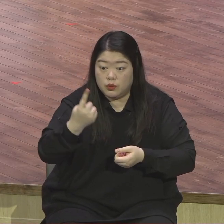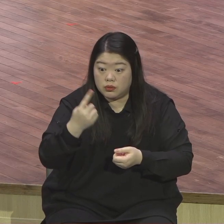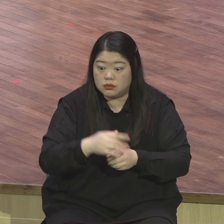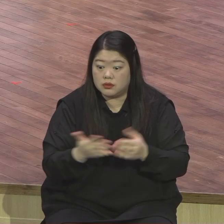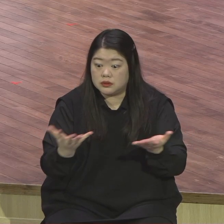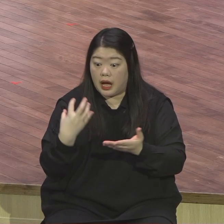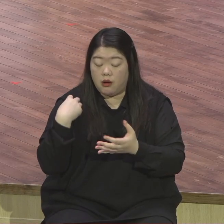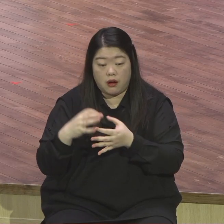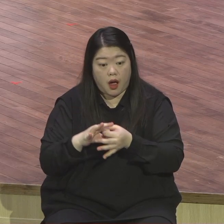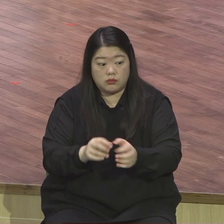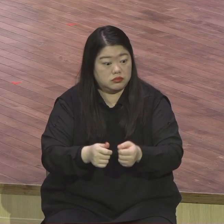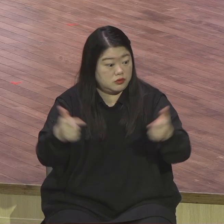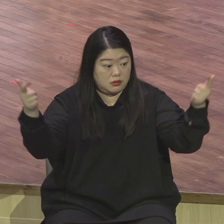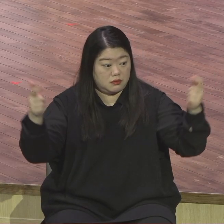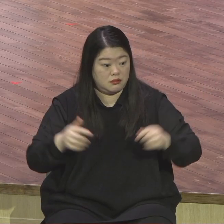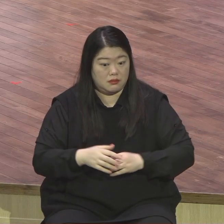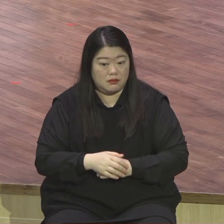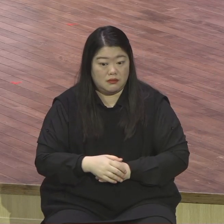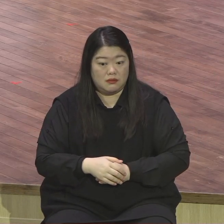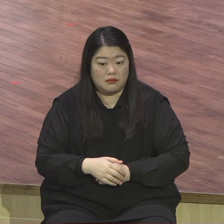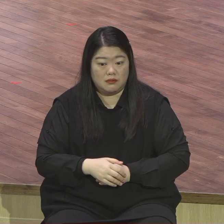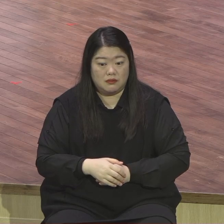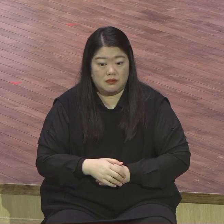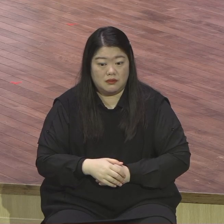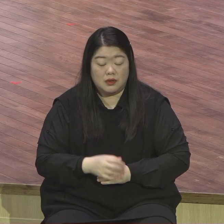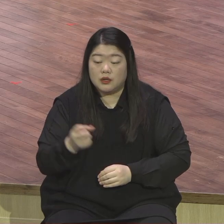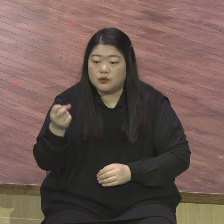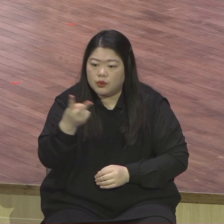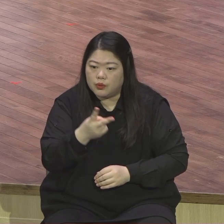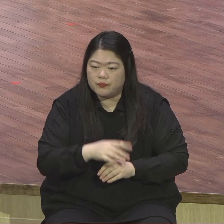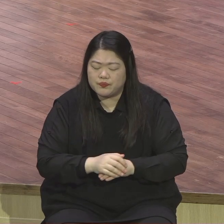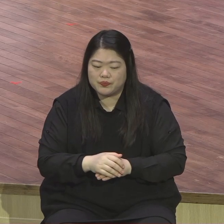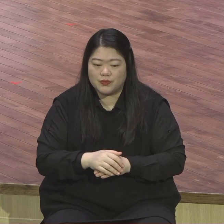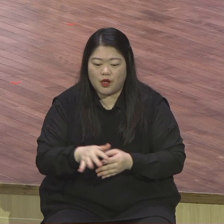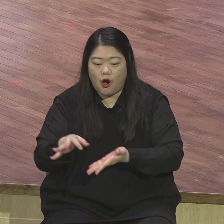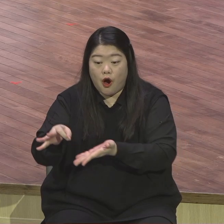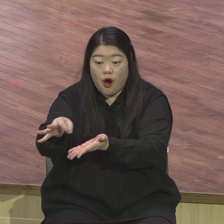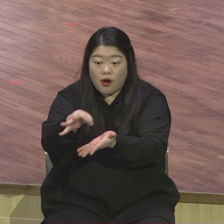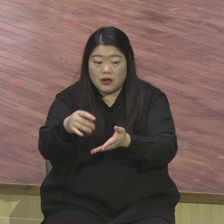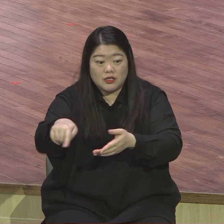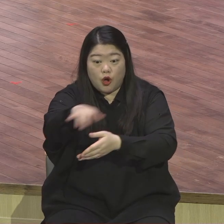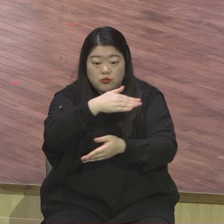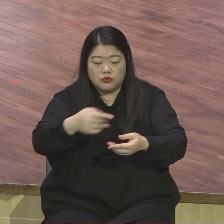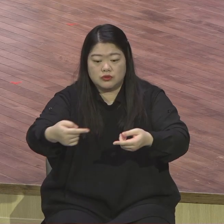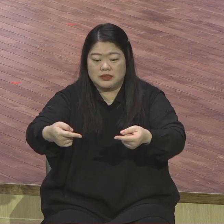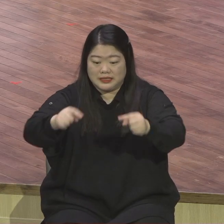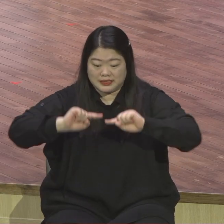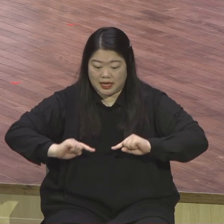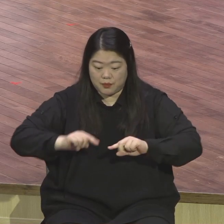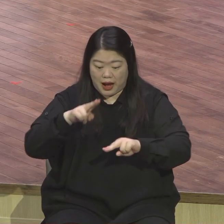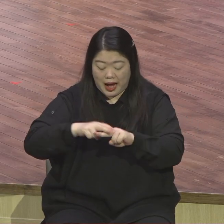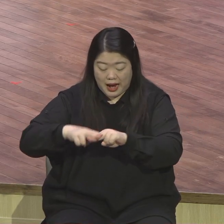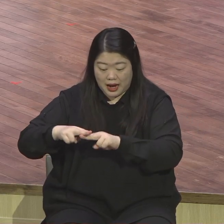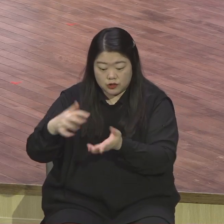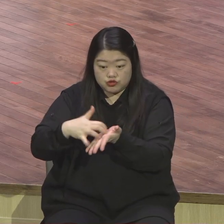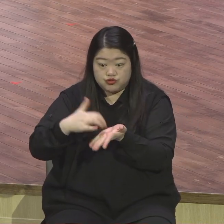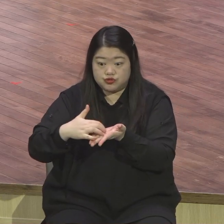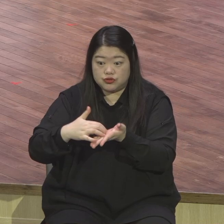비교해서 여러분 놀릴 정도로 여러분들의 헌금이 두 배 두 배 작년에 대비 올해 현재까지 두